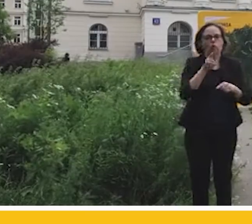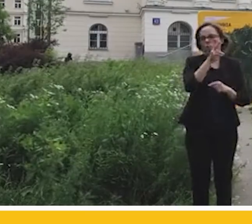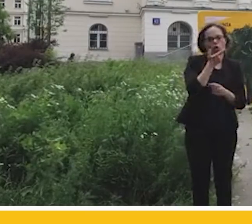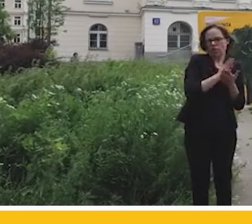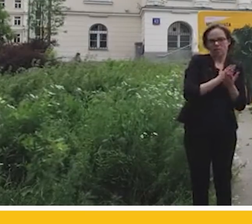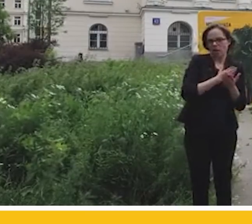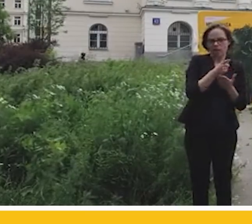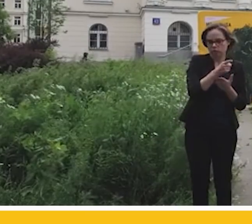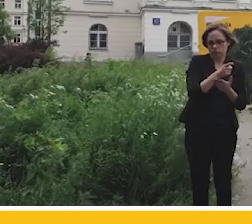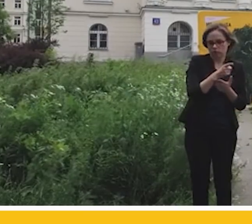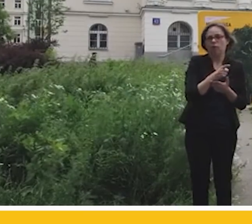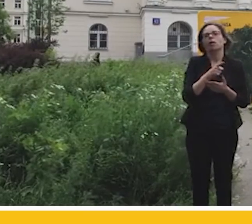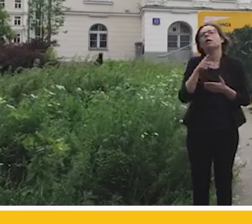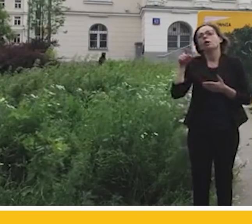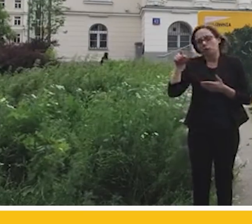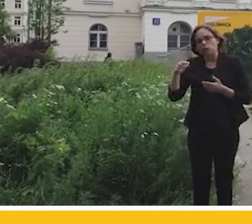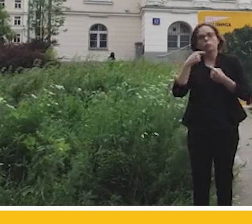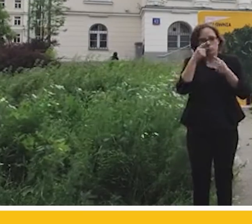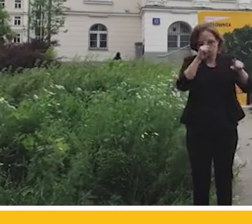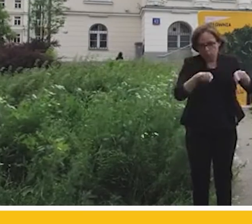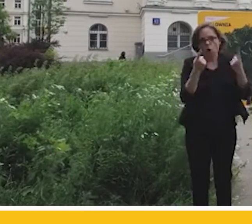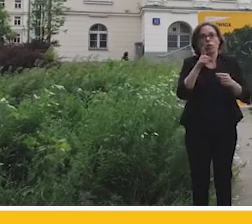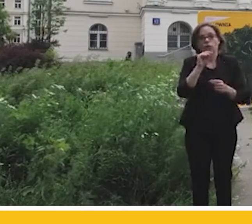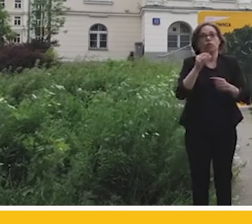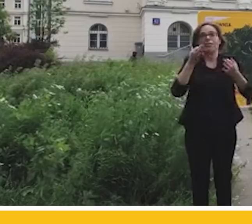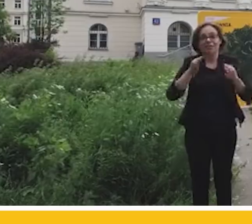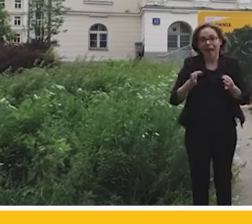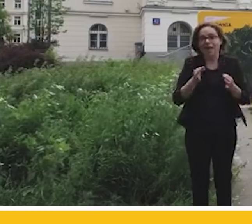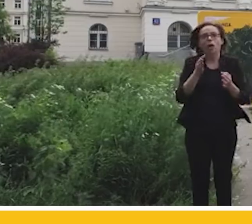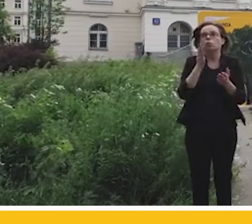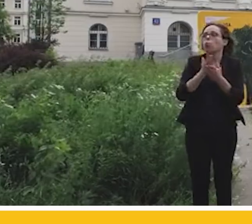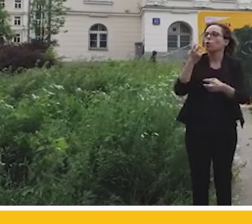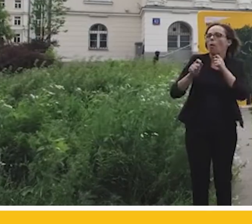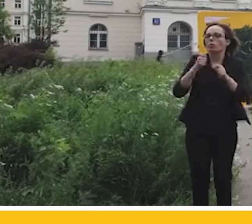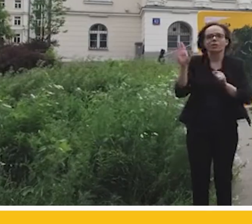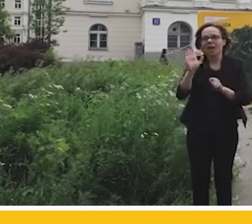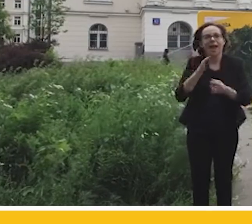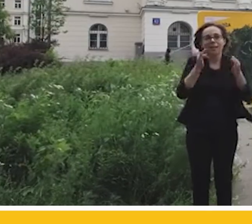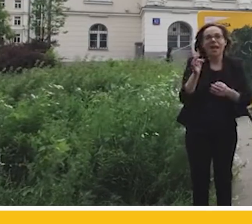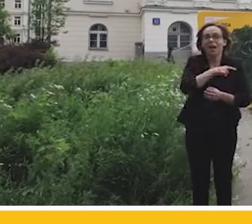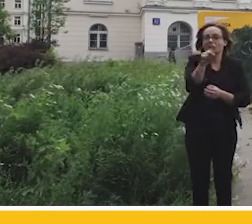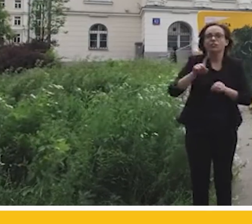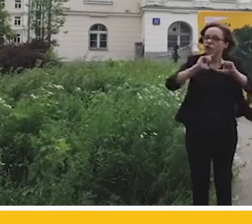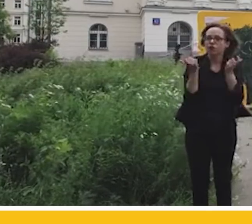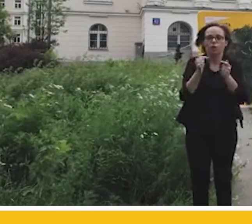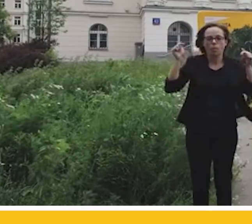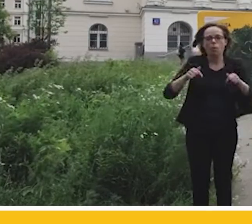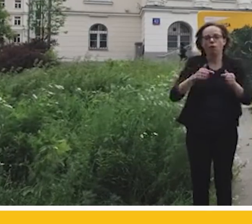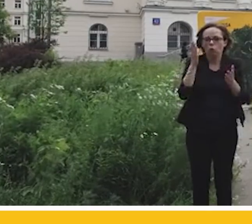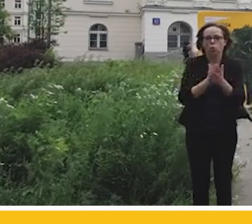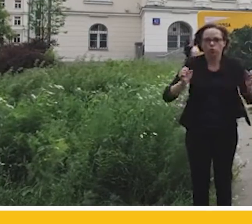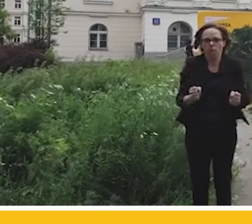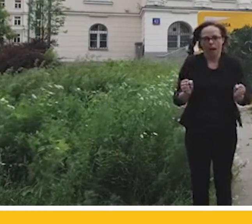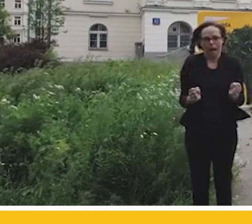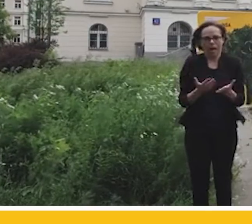panikowanie już nawet, nie tylko rozwiązywanie problemów, ale naprawdę panikowanie w sprawie klimatu, w sprawie tego, co się dzisiaj